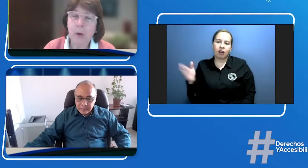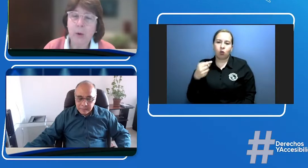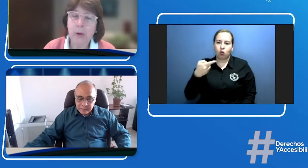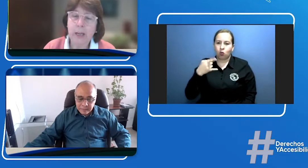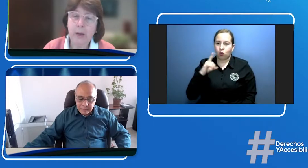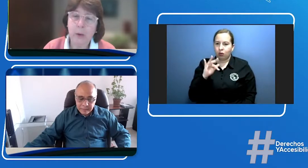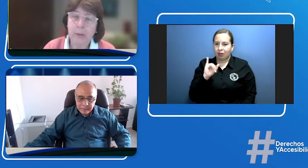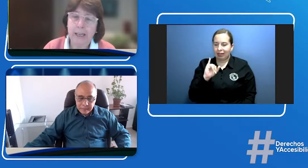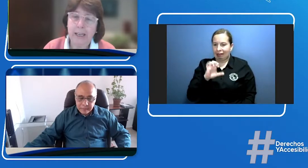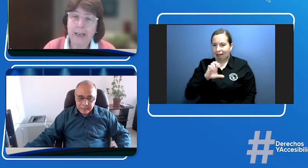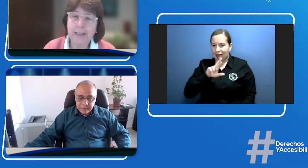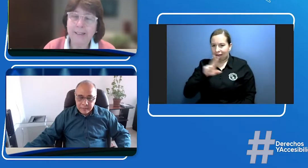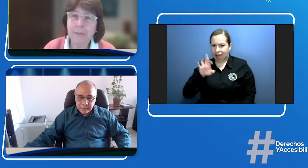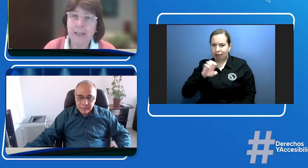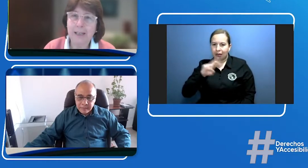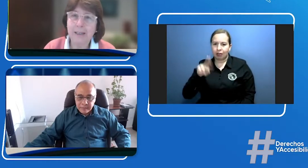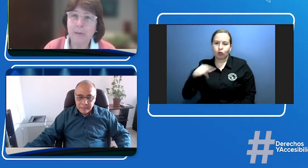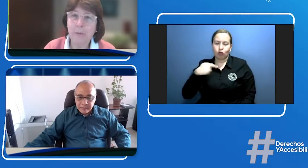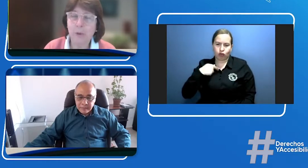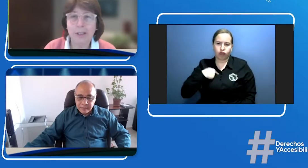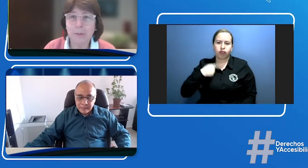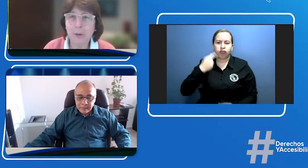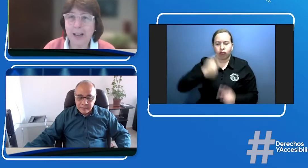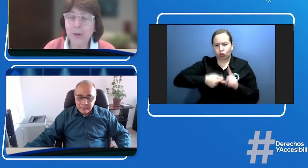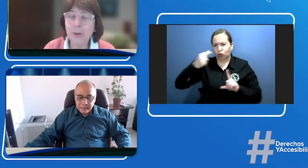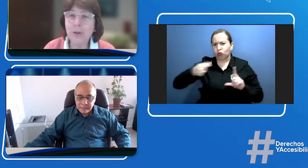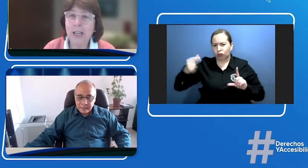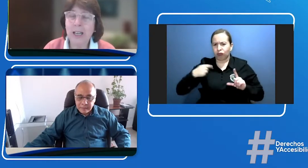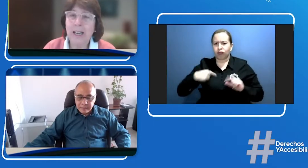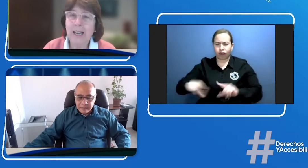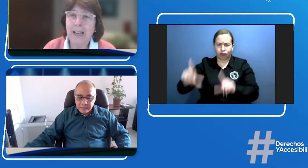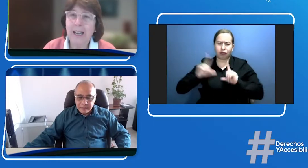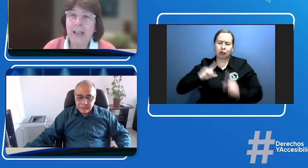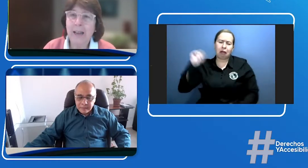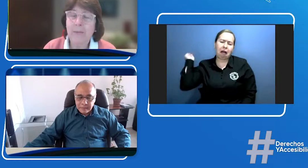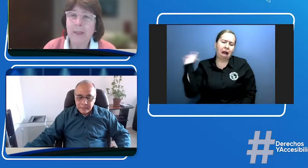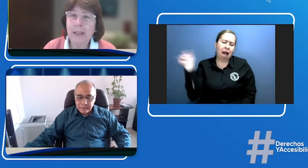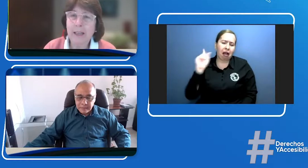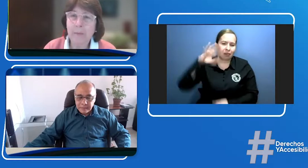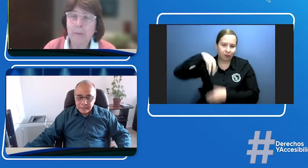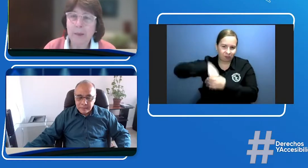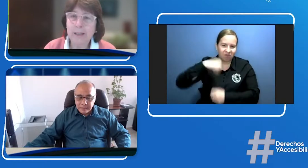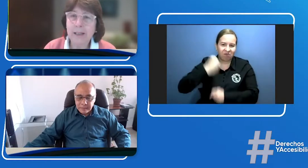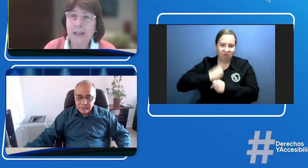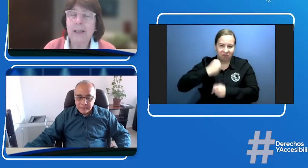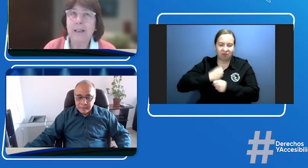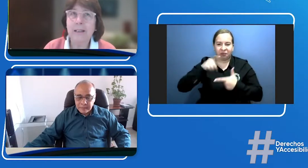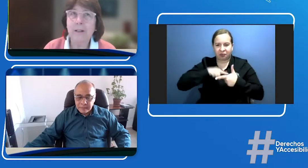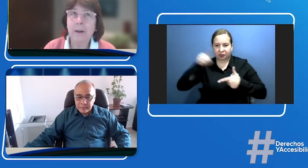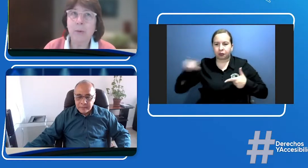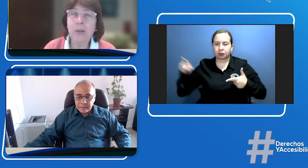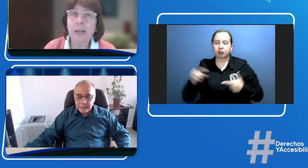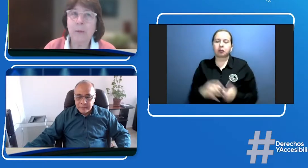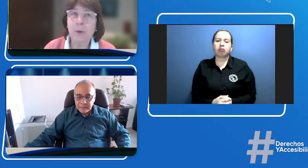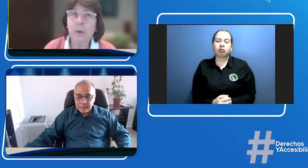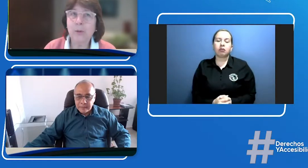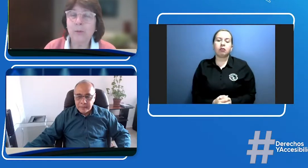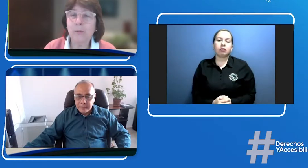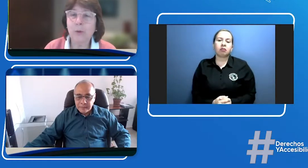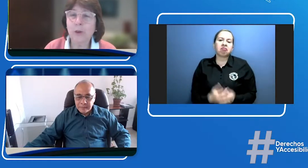en econometría también hace muchísimos años y pues llevamos, digamos, mucho